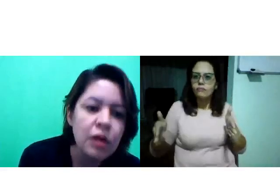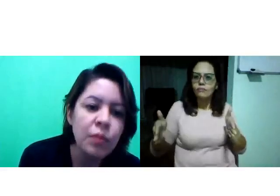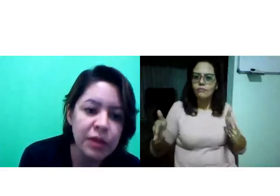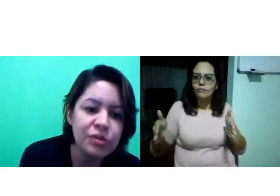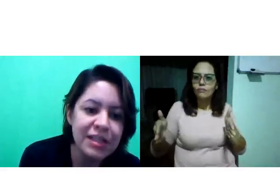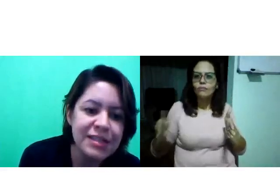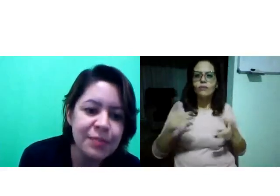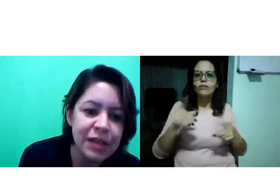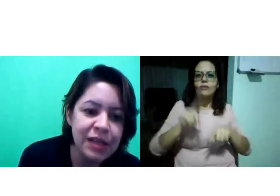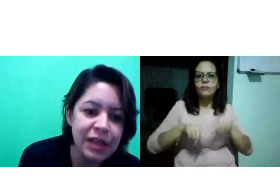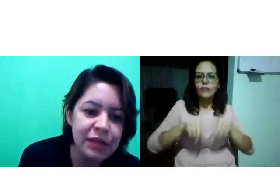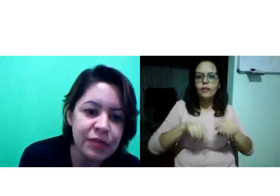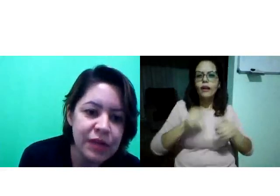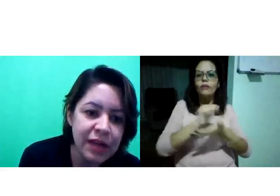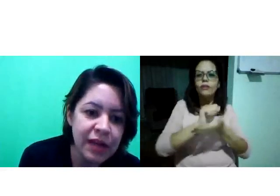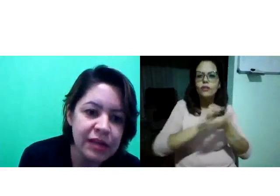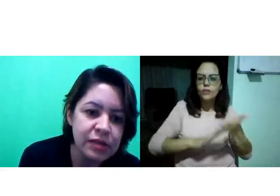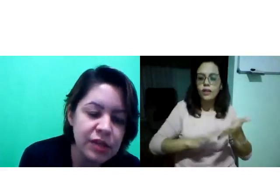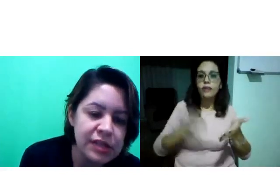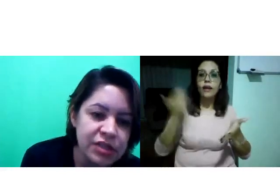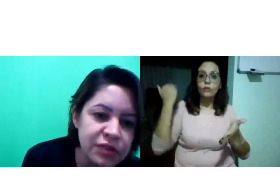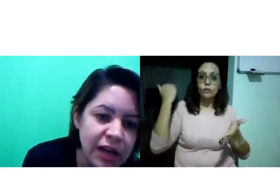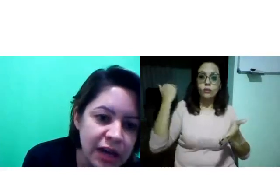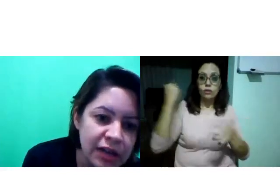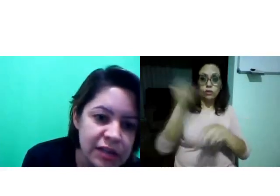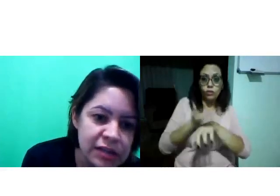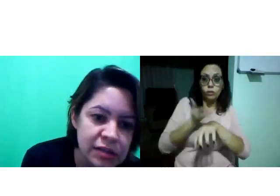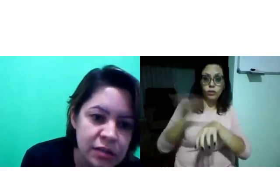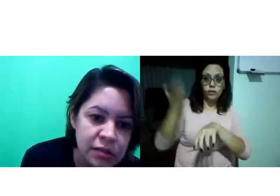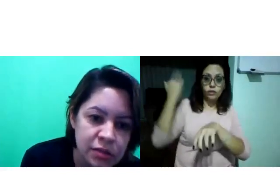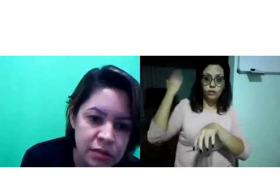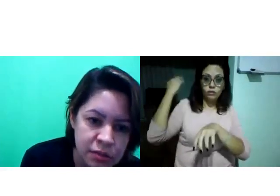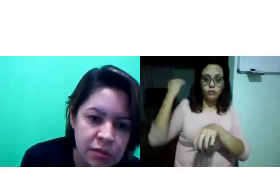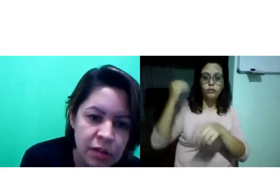O período da disciplina, o período da a questão das atividades,